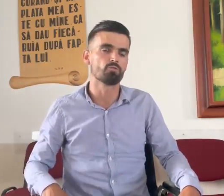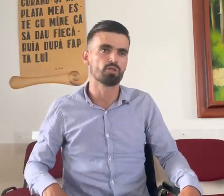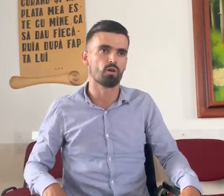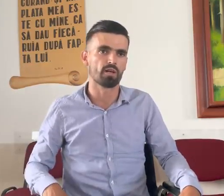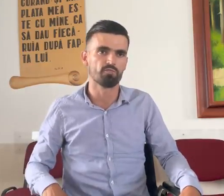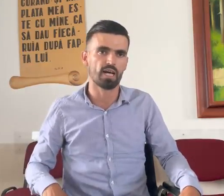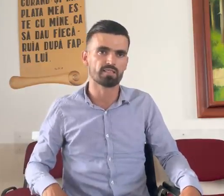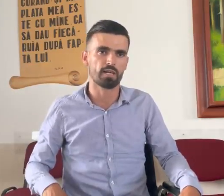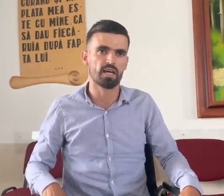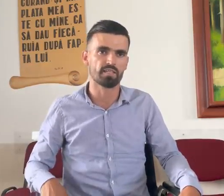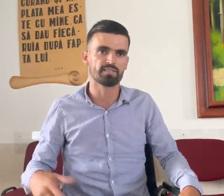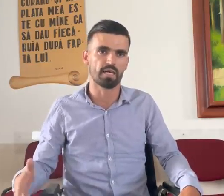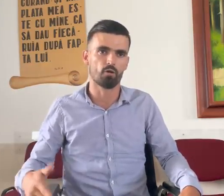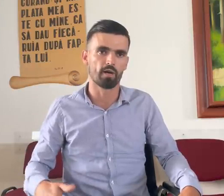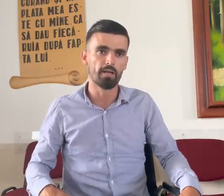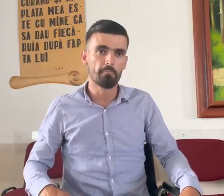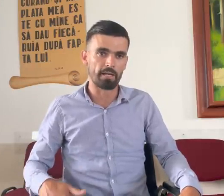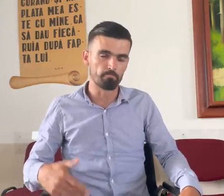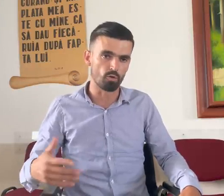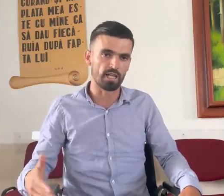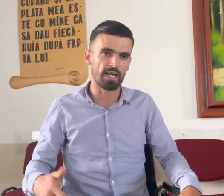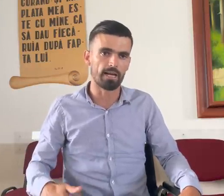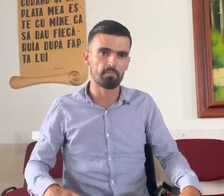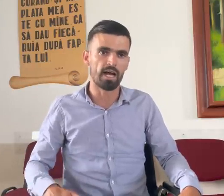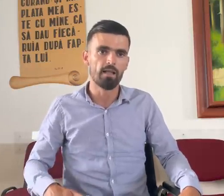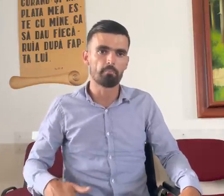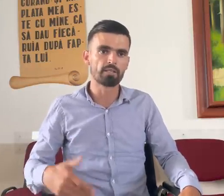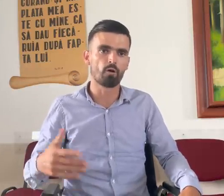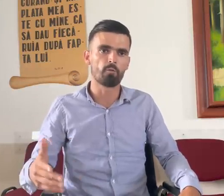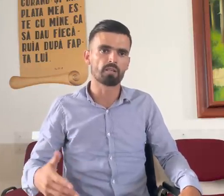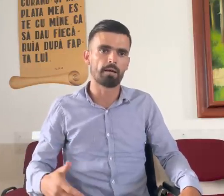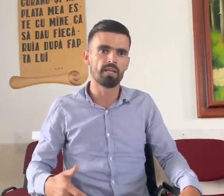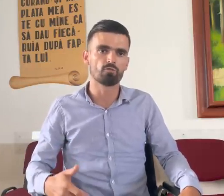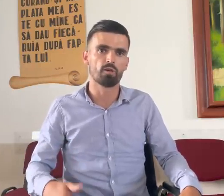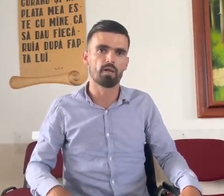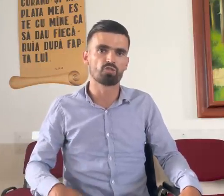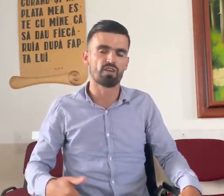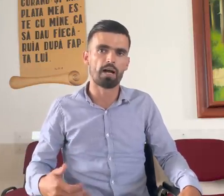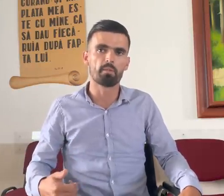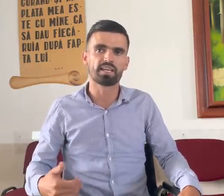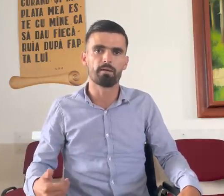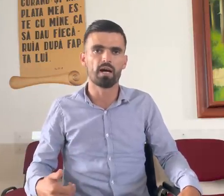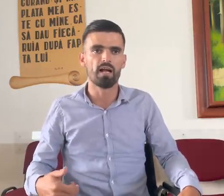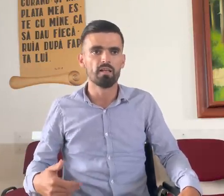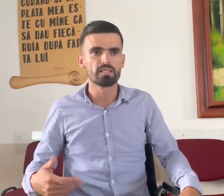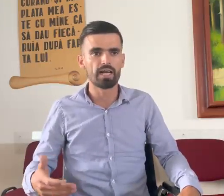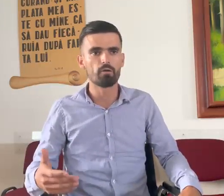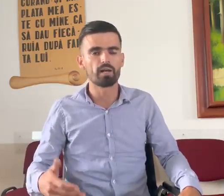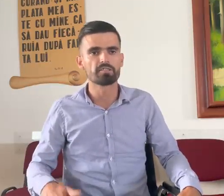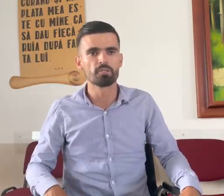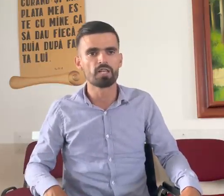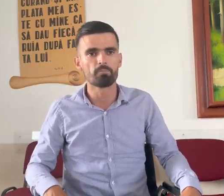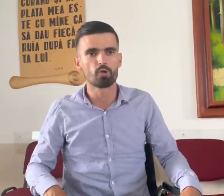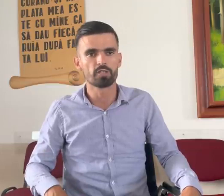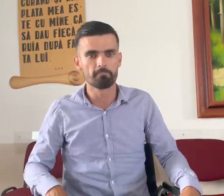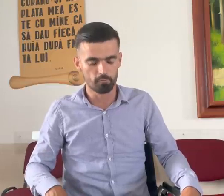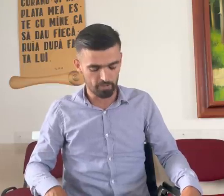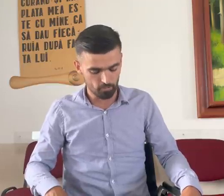Mântuitor în viața mea desia ori. Prin purtarea mea, prin comportamentul meu, ceva mă chema, dar eu îl respingeam tot timpul pe